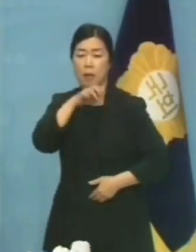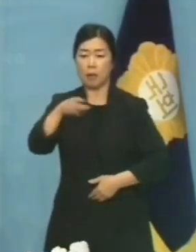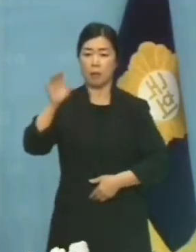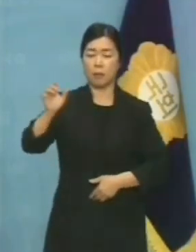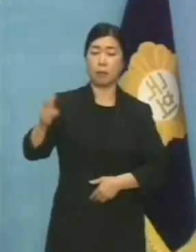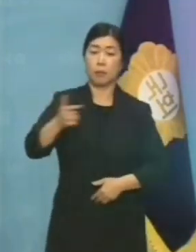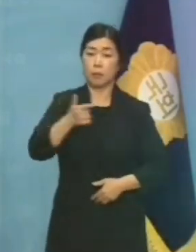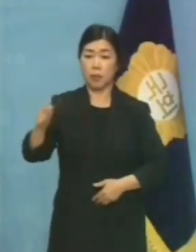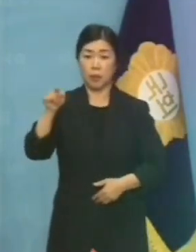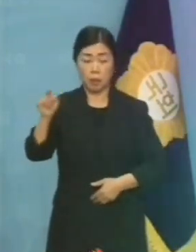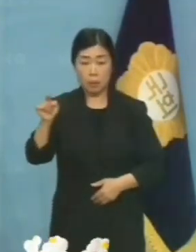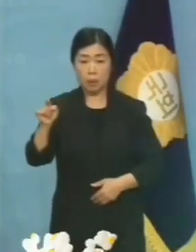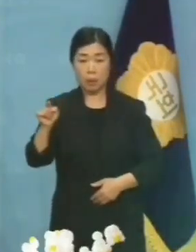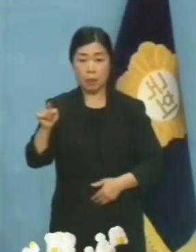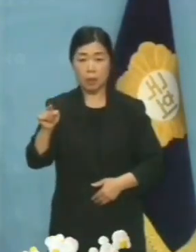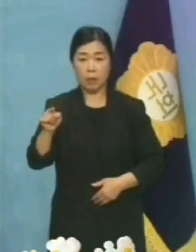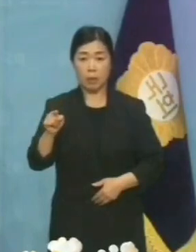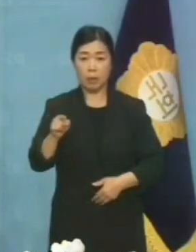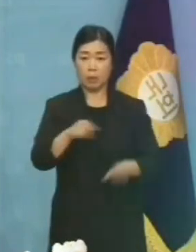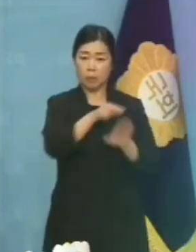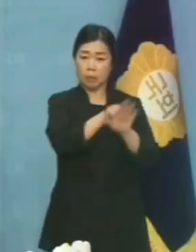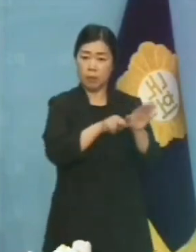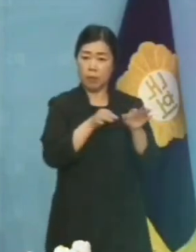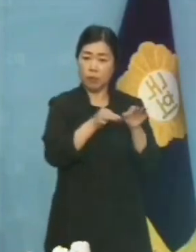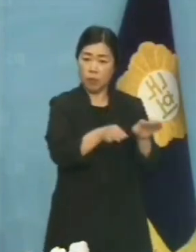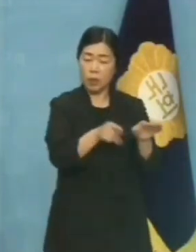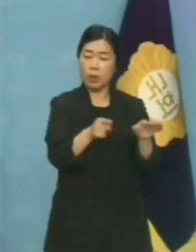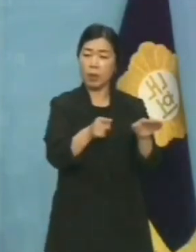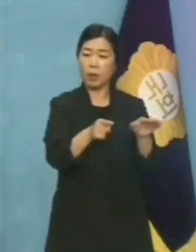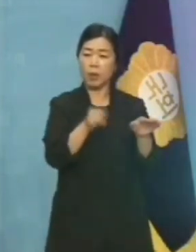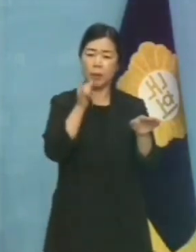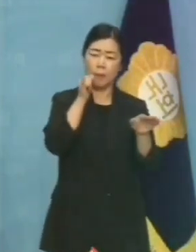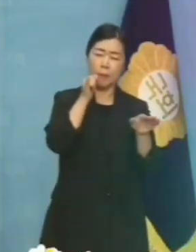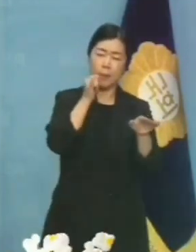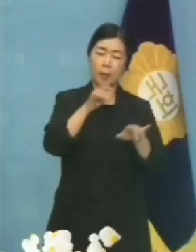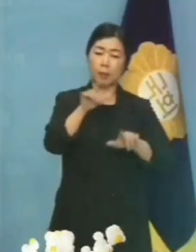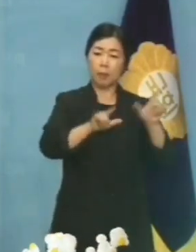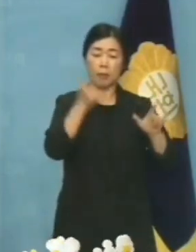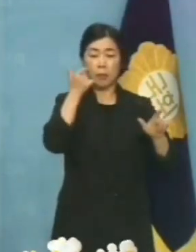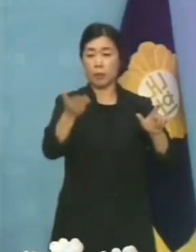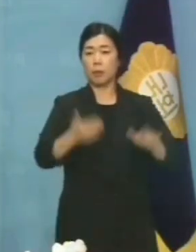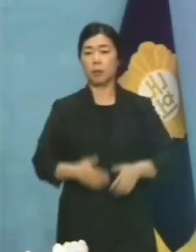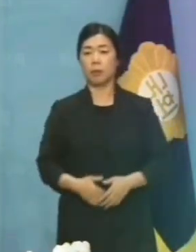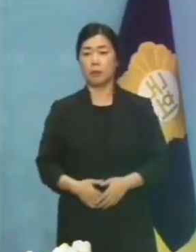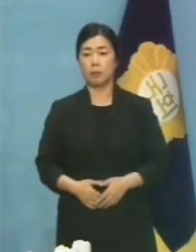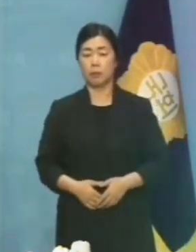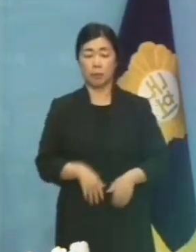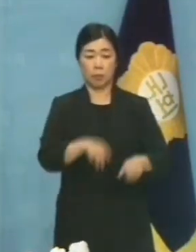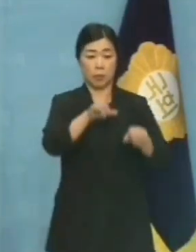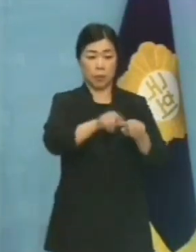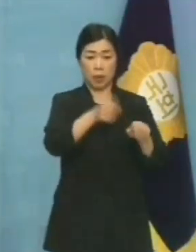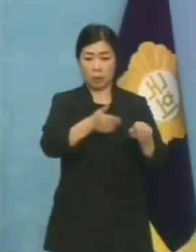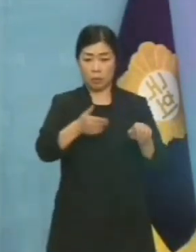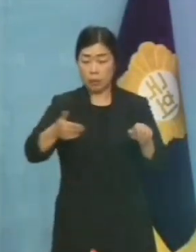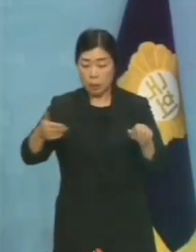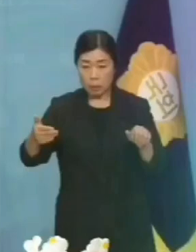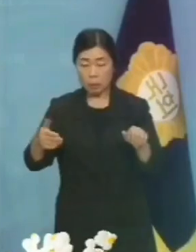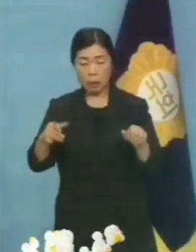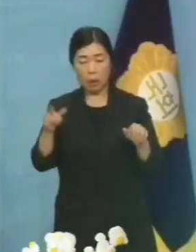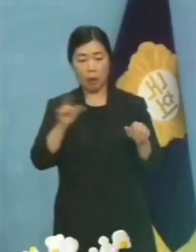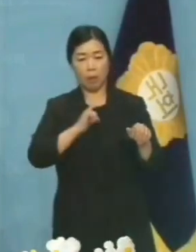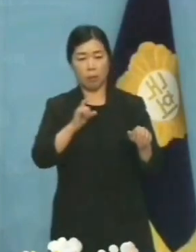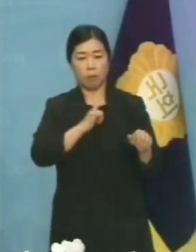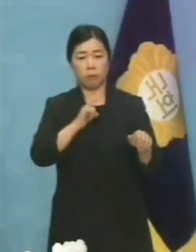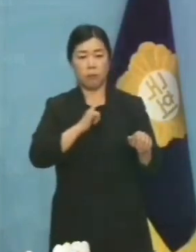가상화폐의 금단 현상 때문이었습니까? 시간이 지날수록 의혹만 눈덩이처럼